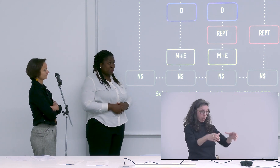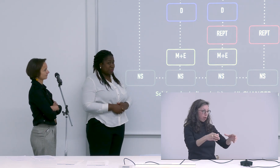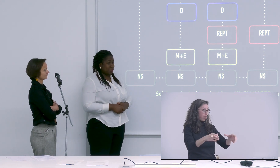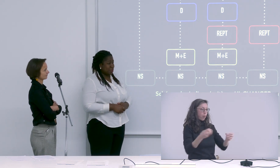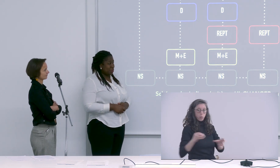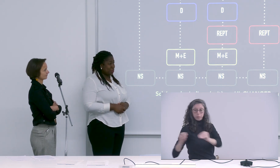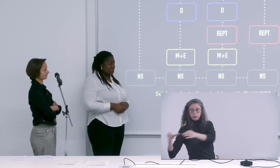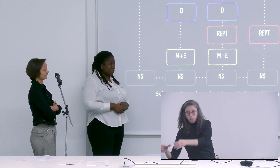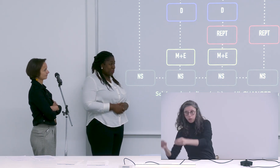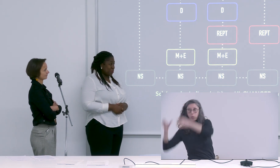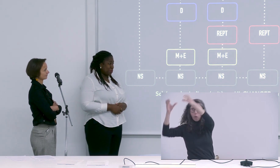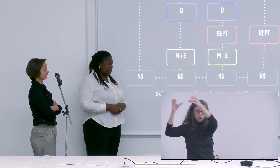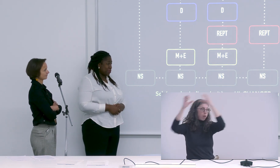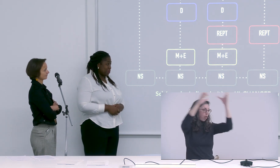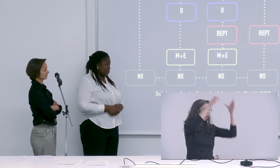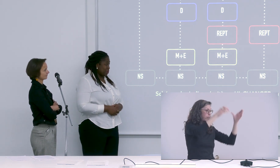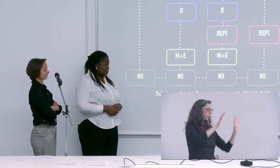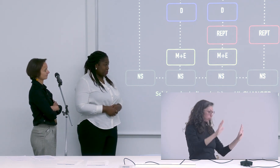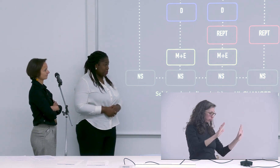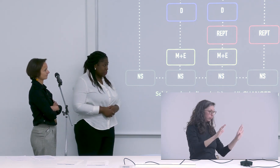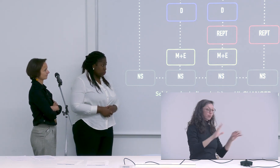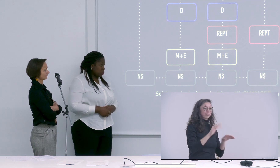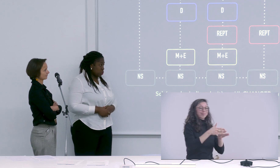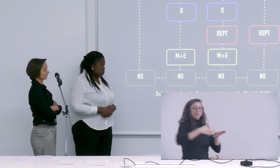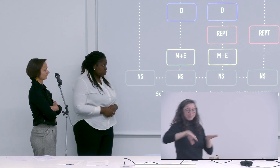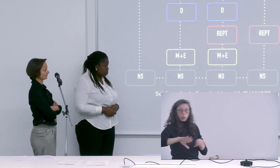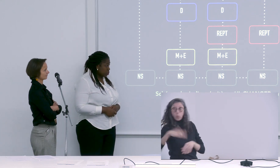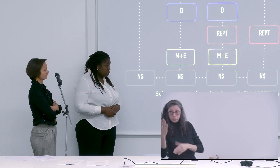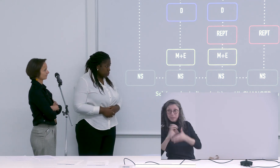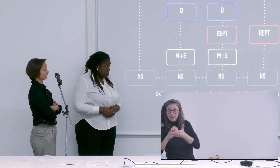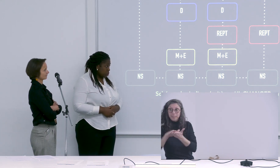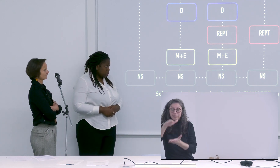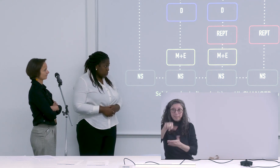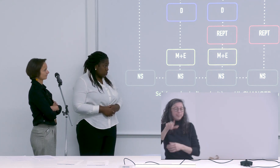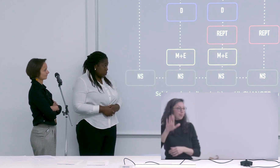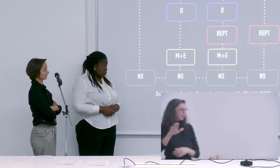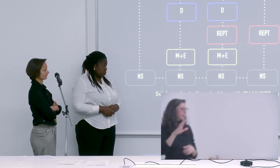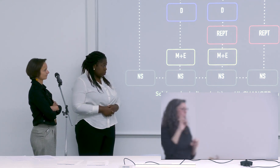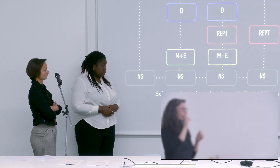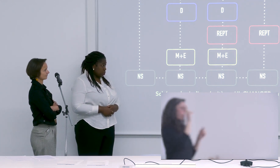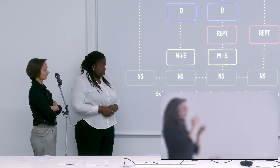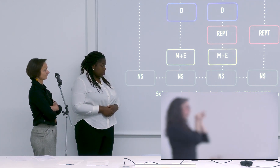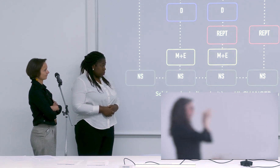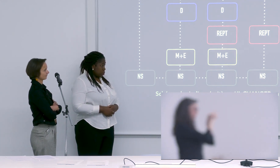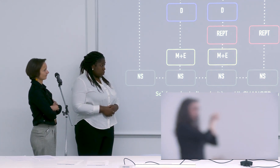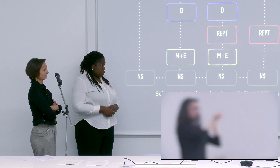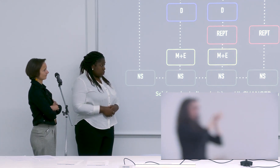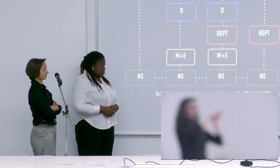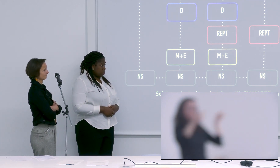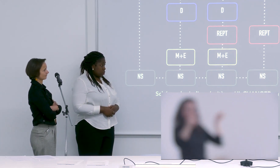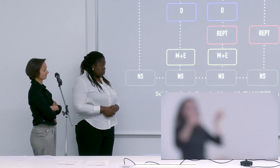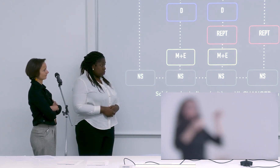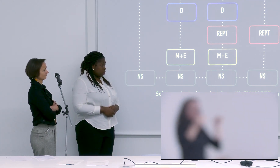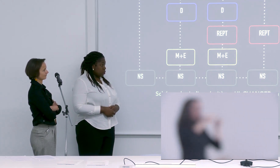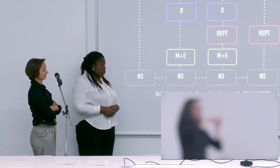front au niveau du corps collé au corps et puis des mouvements des